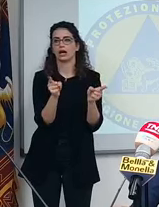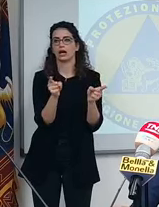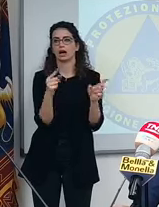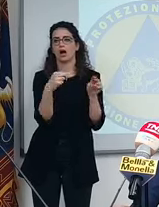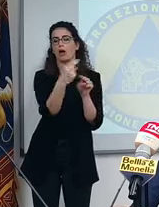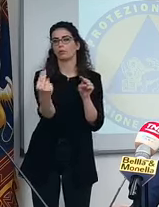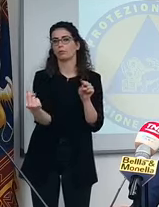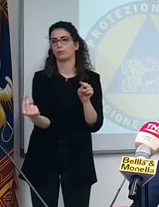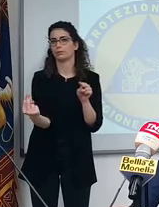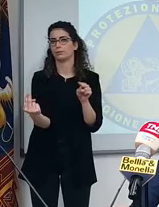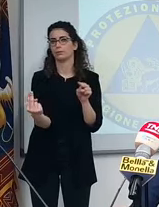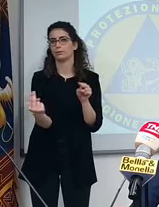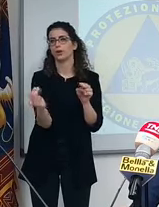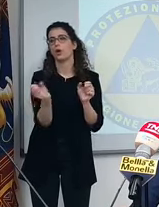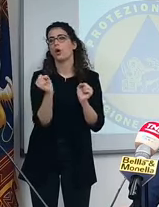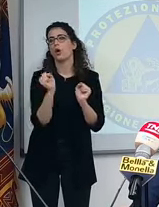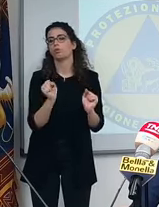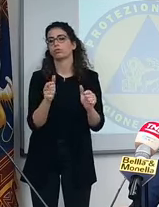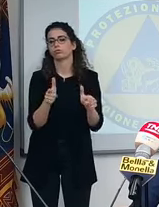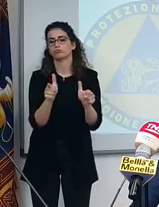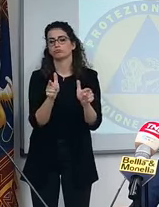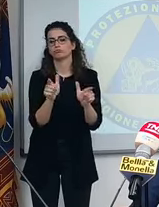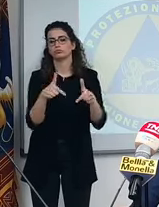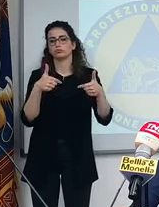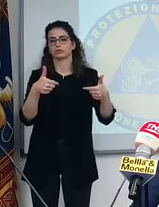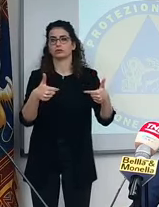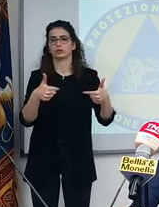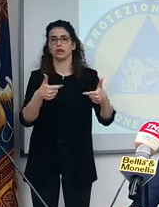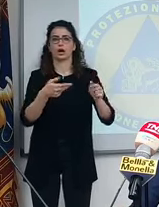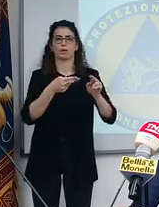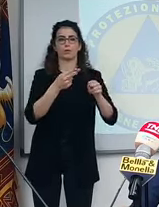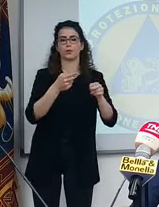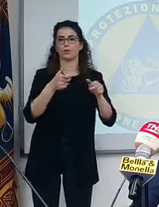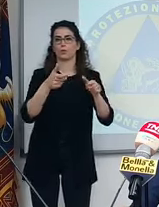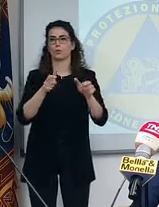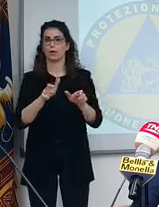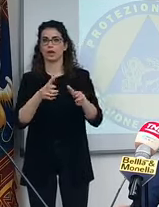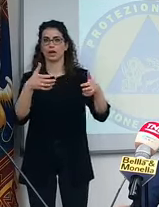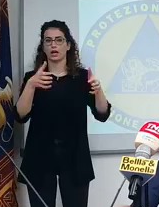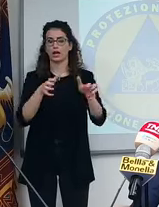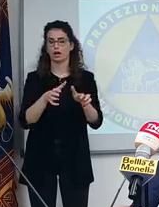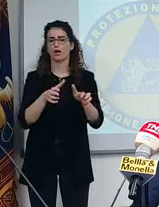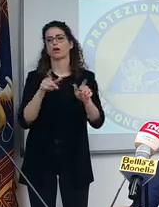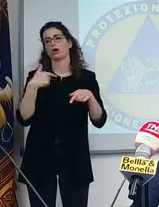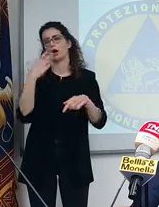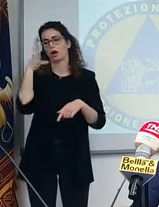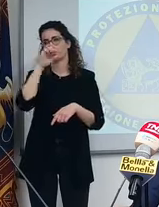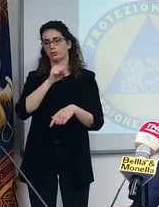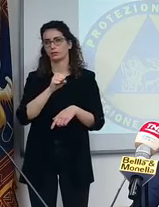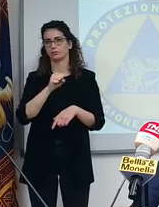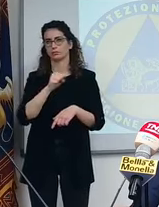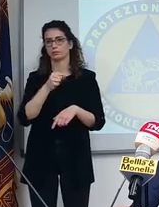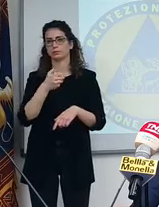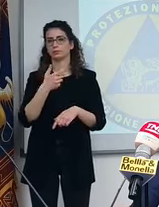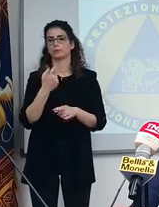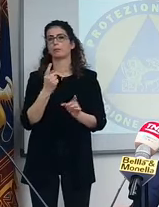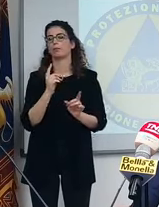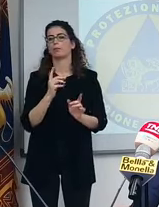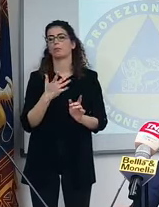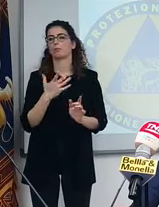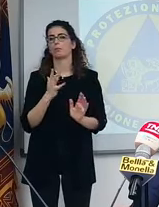provinciali, riesce a garantire, che so, qualcosa in più, qualcosa in meno, lo capiremo. Però, insomma, sarà il tavolo che